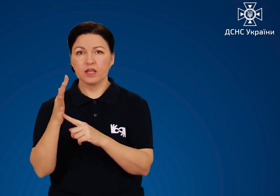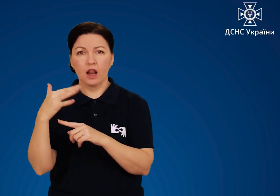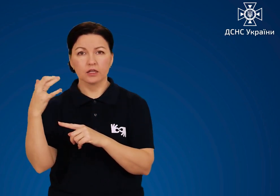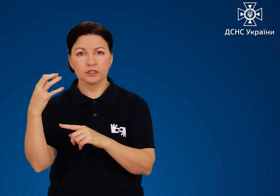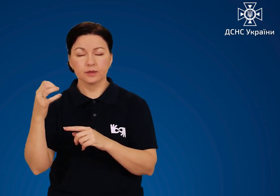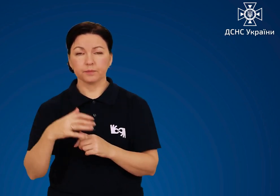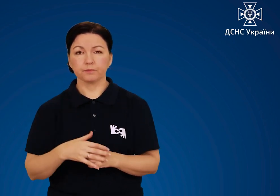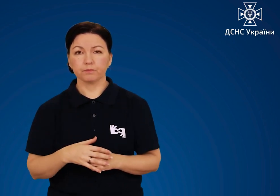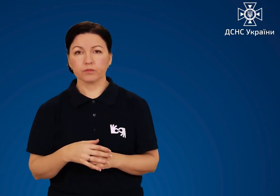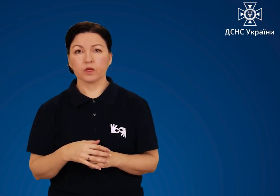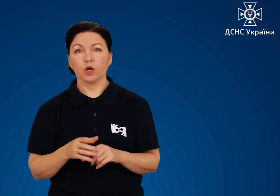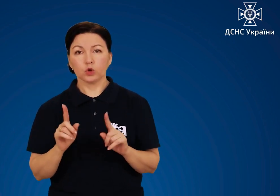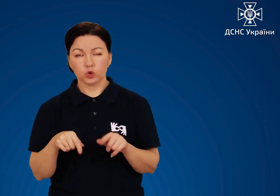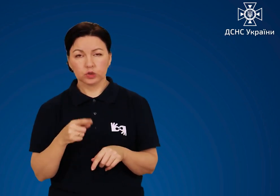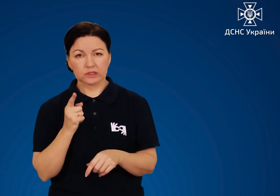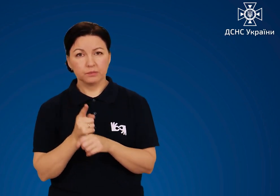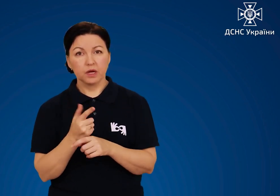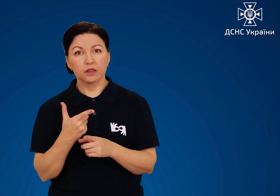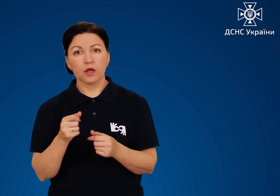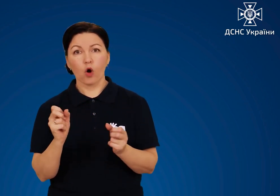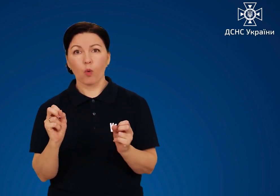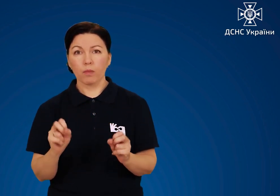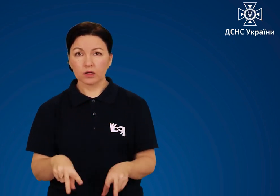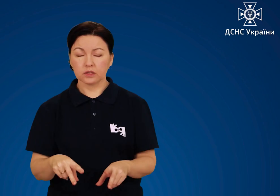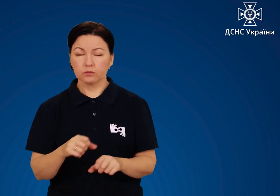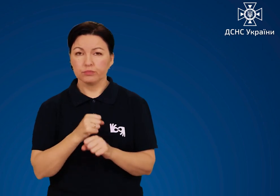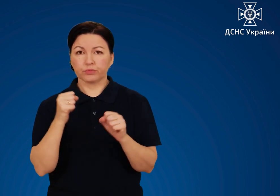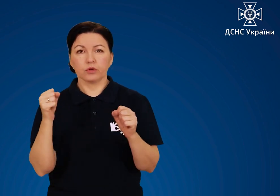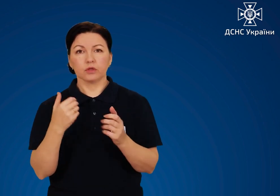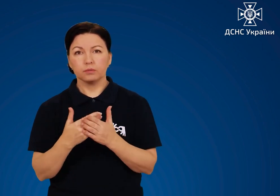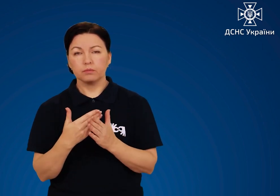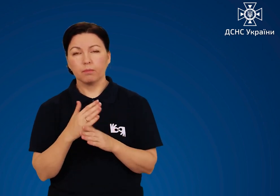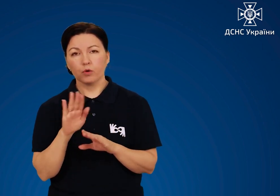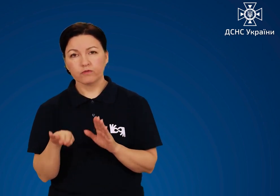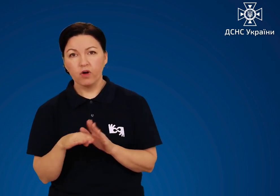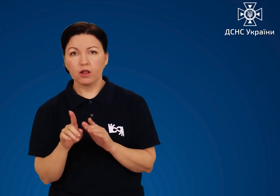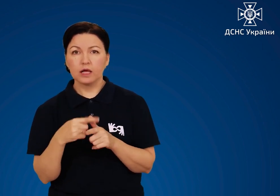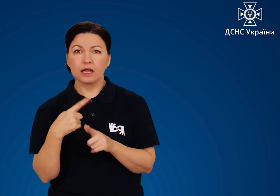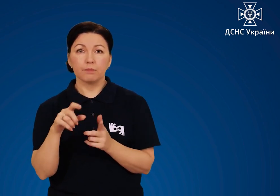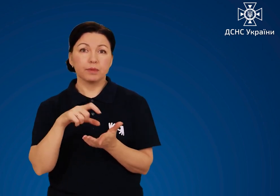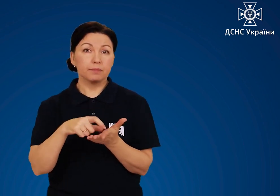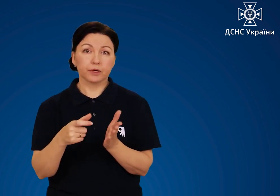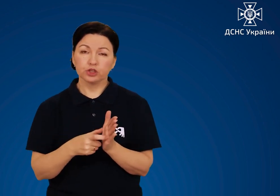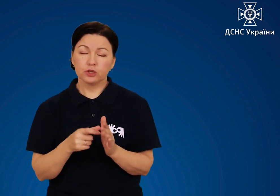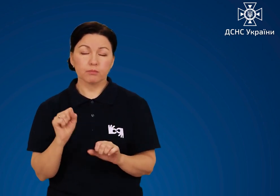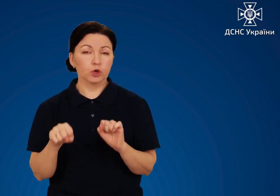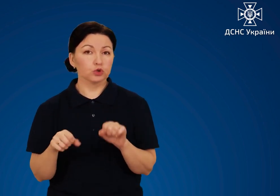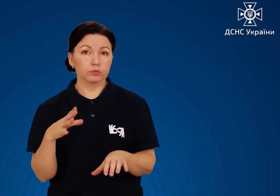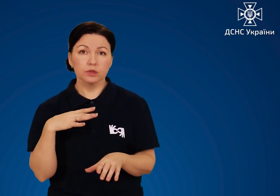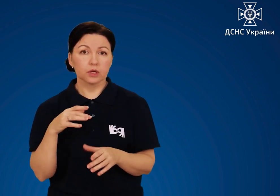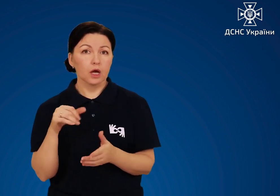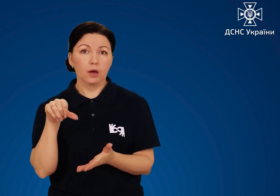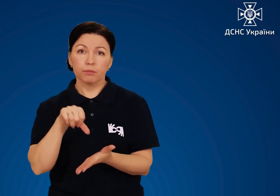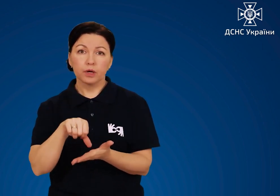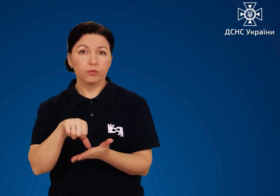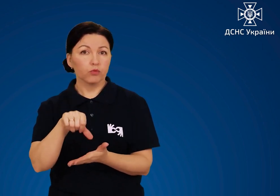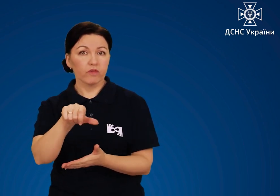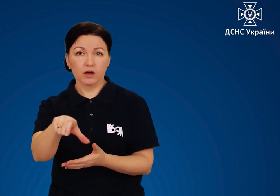А також у вибухонебезпечному середовищі, в підвалах та в приміщеннях з можливим